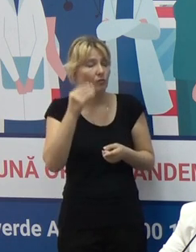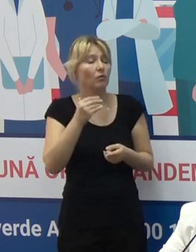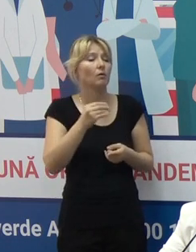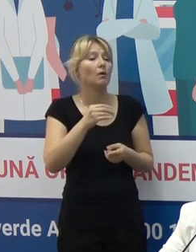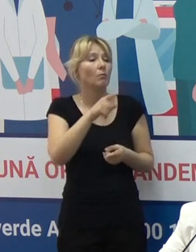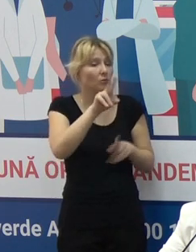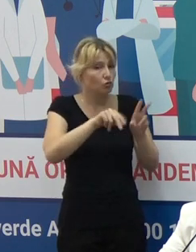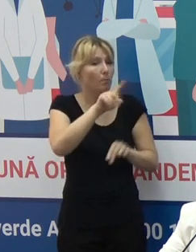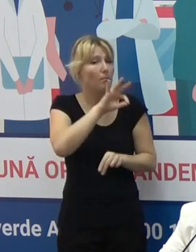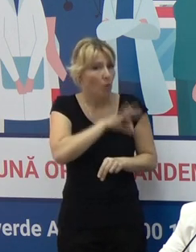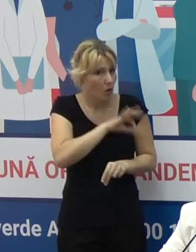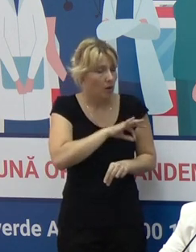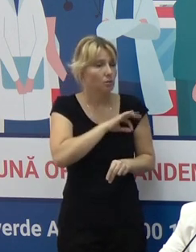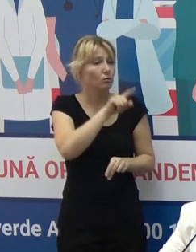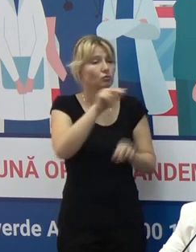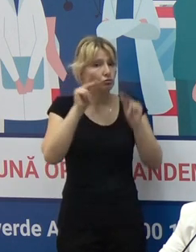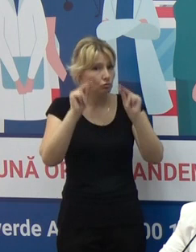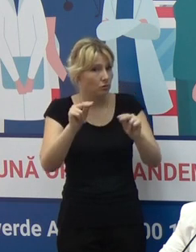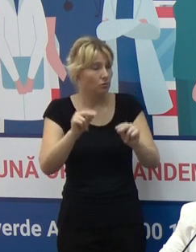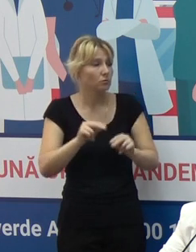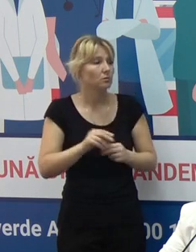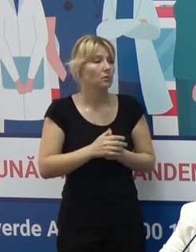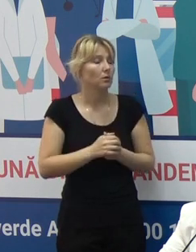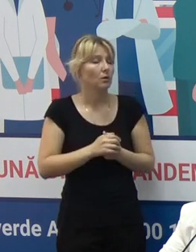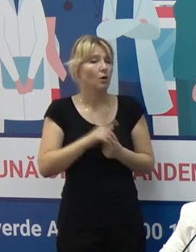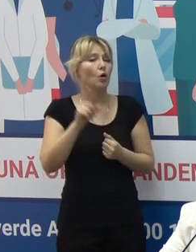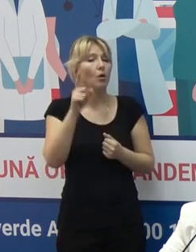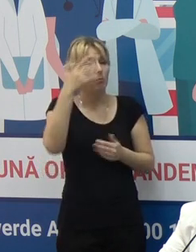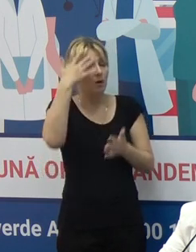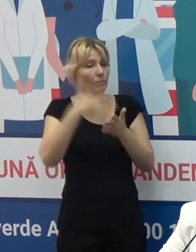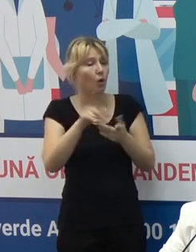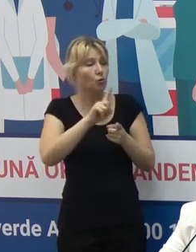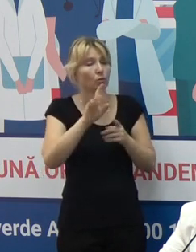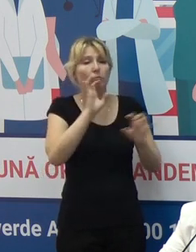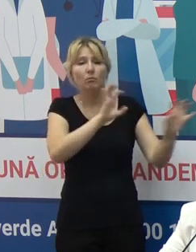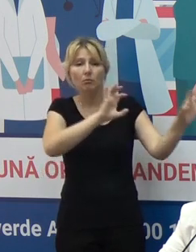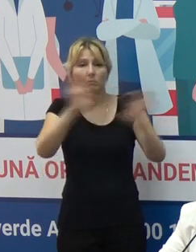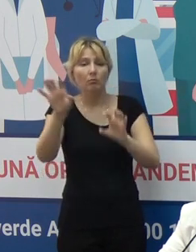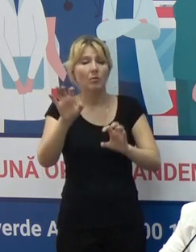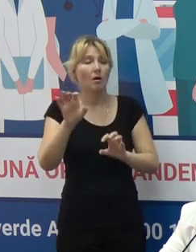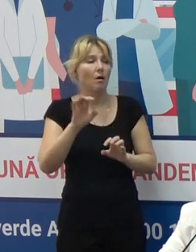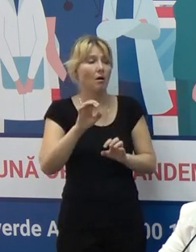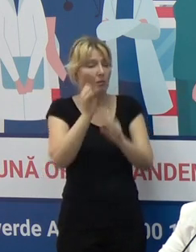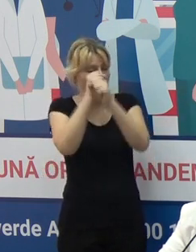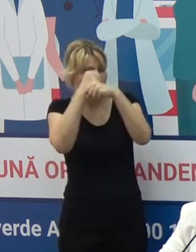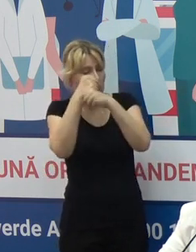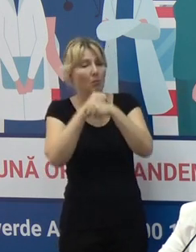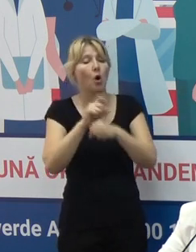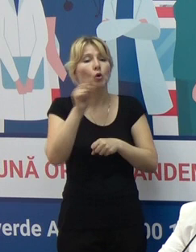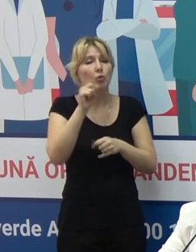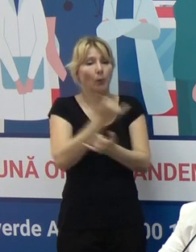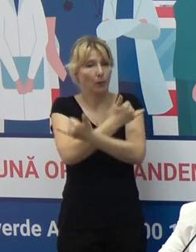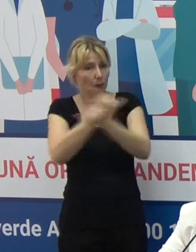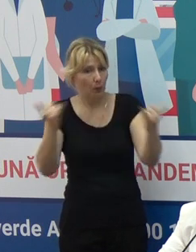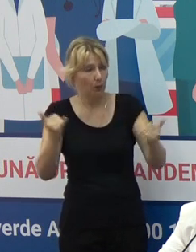sigur, este faptul că, având un sistem de farmacovigilență instituit pentru,